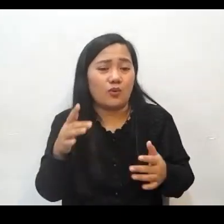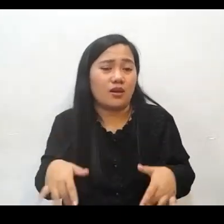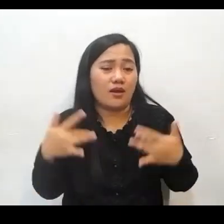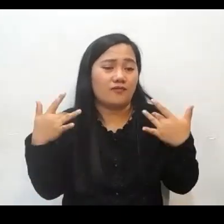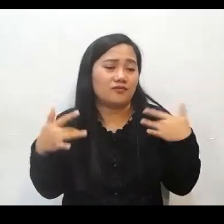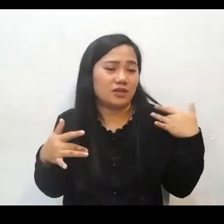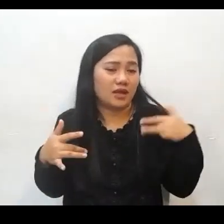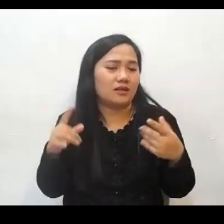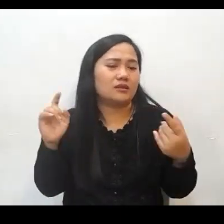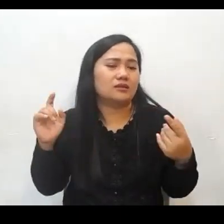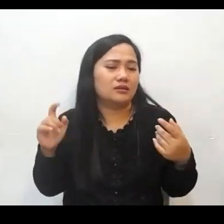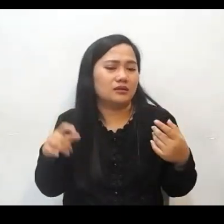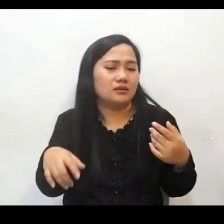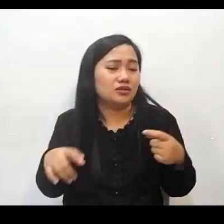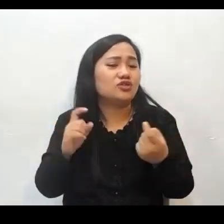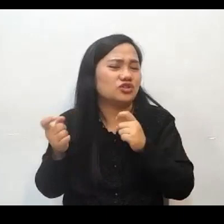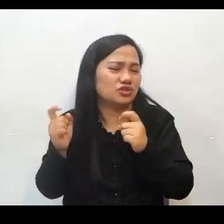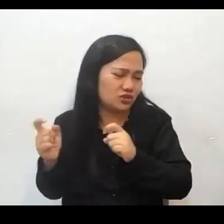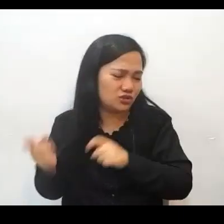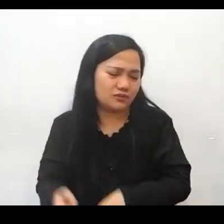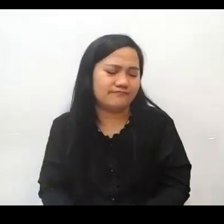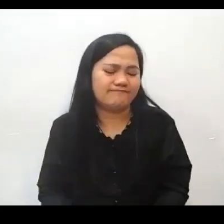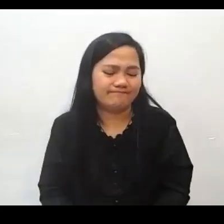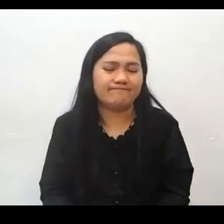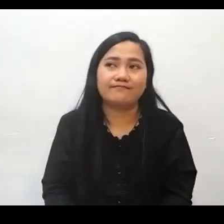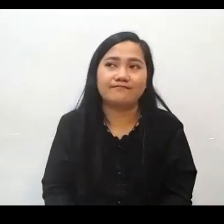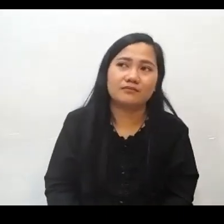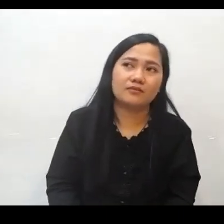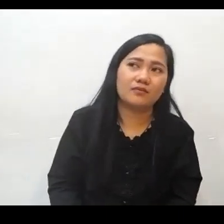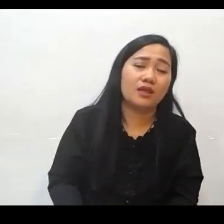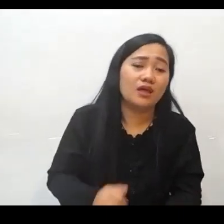Kaya pagkatapos mong maligtas yung takbo ng pamumuhay ay dapat magbago